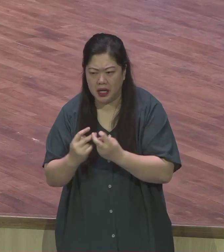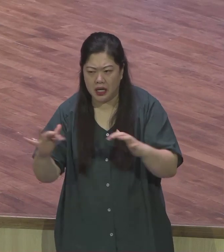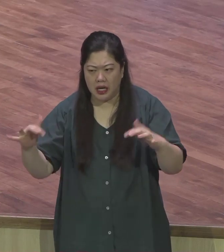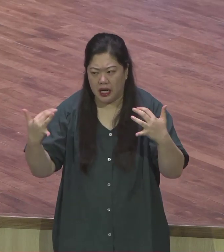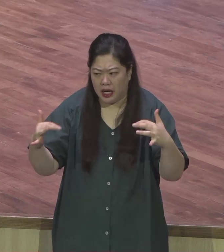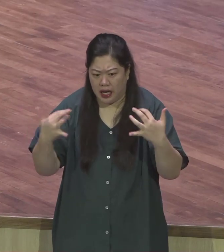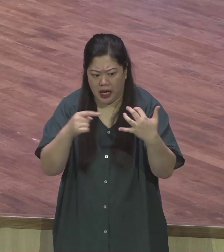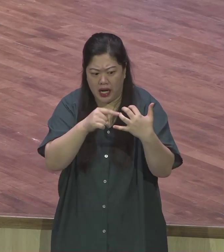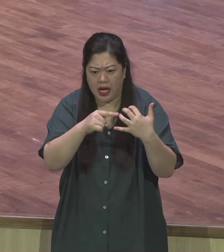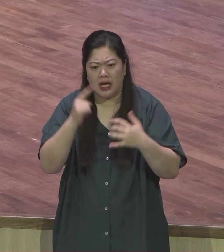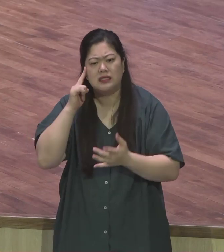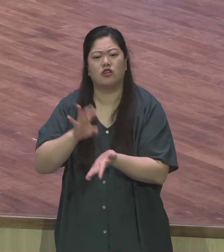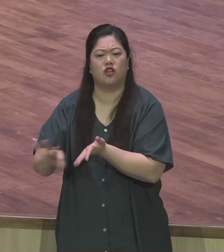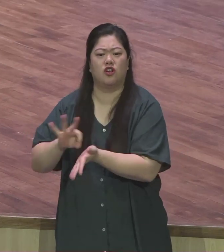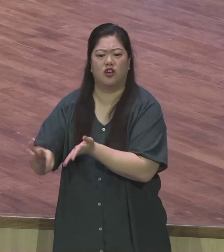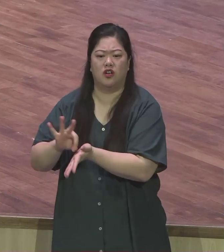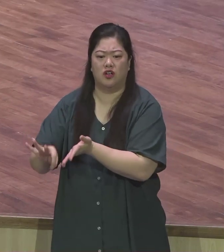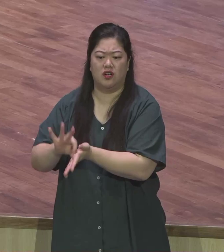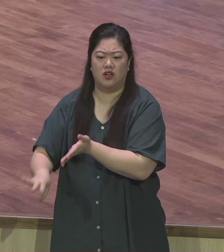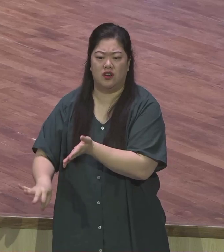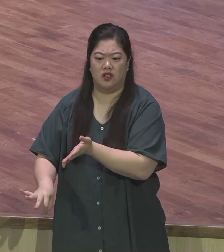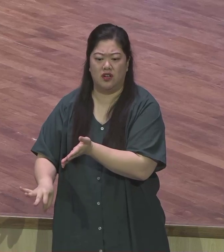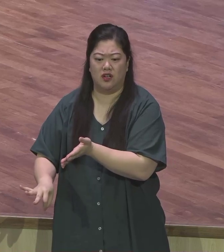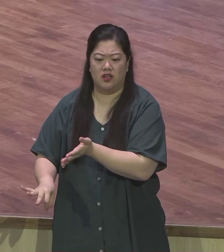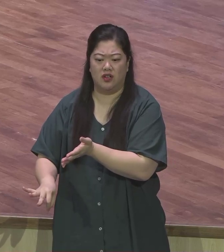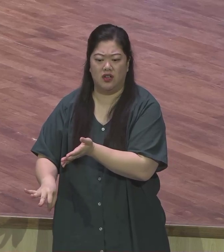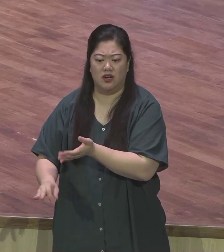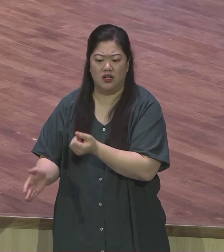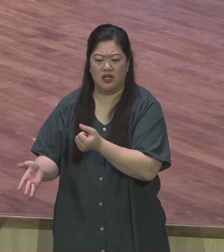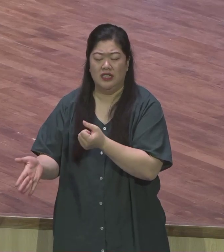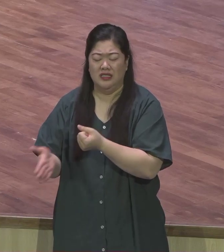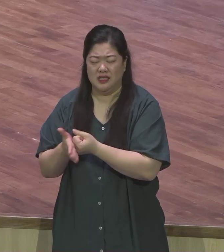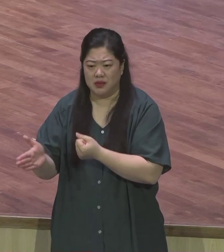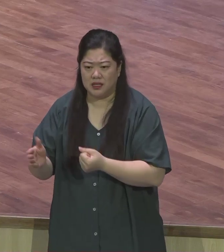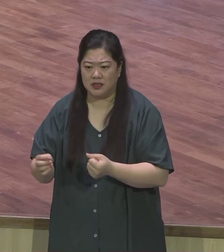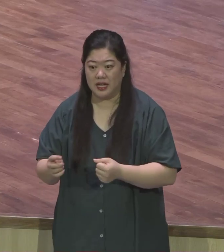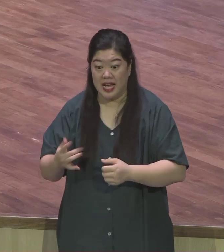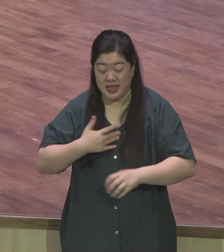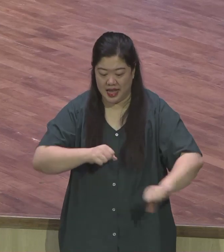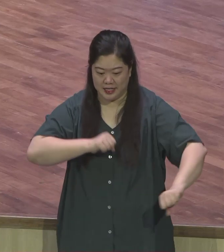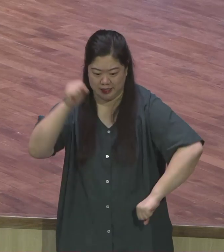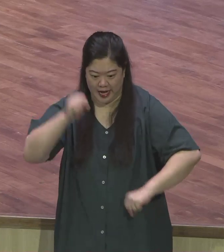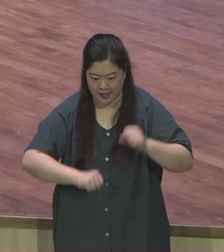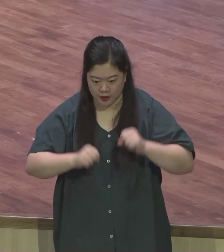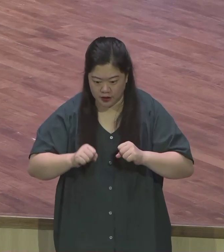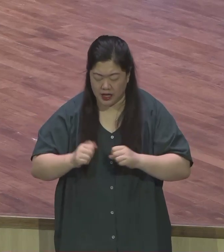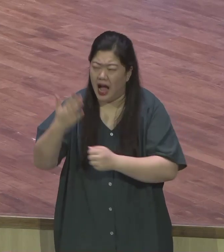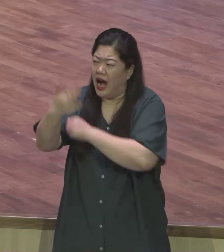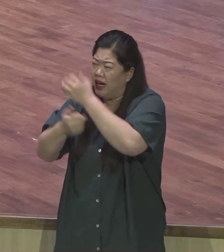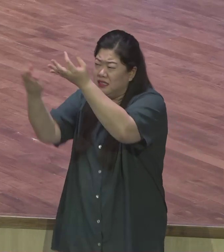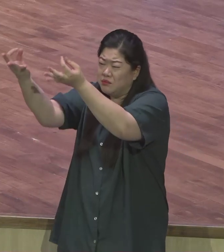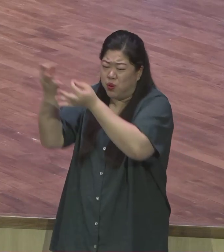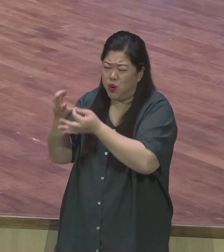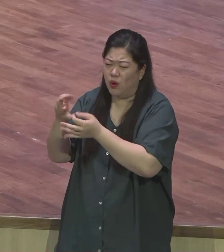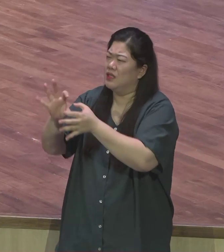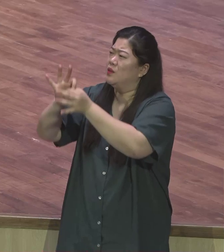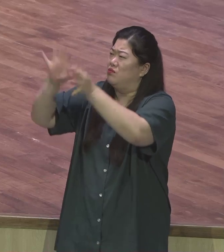그러다 보니 나를 평가하는 모든 기준 수준 표준이 하나님 말씀이 아닌 바로 사람에게 그 기준을 두고 있었습니다